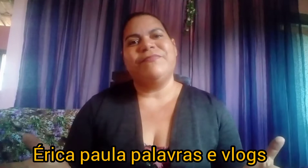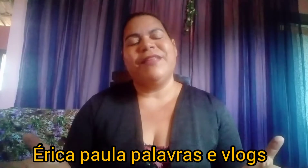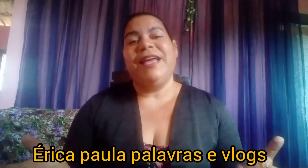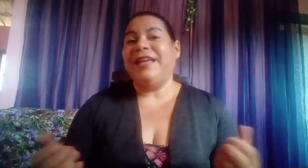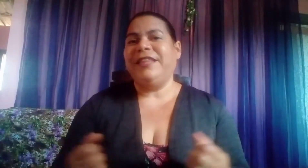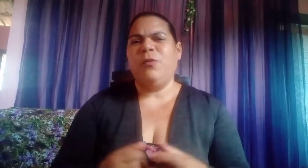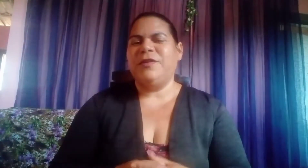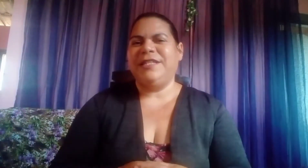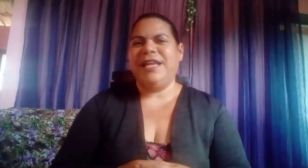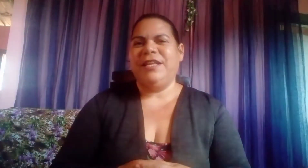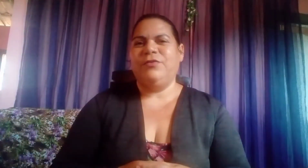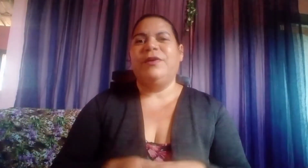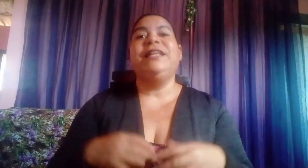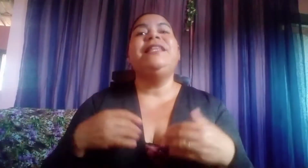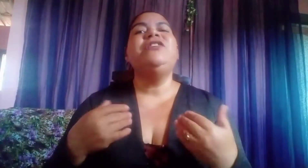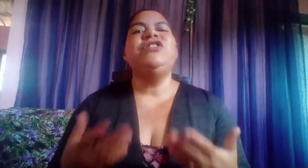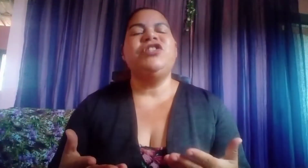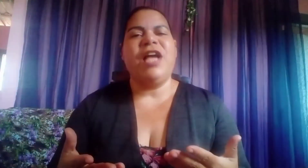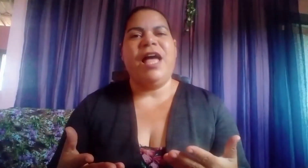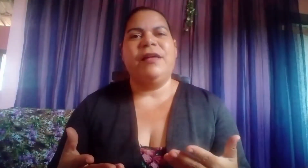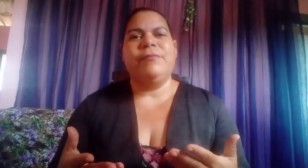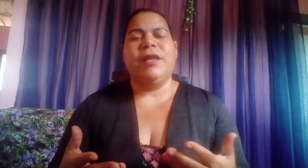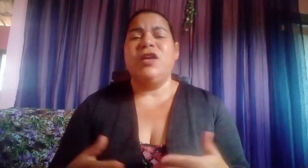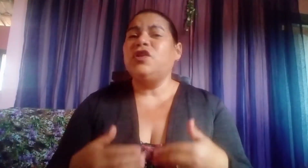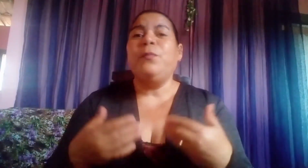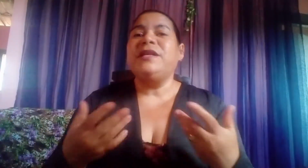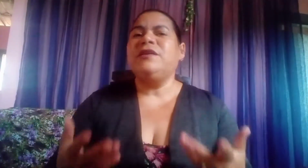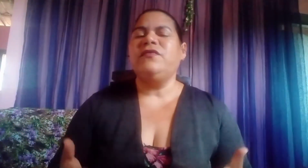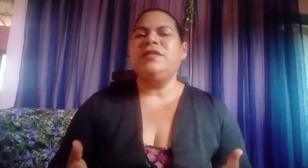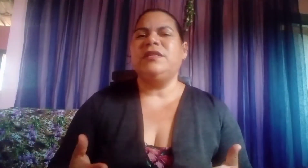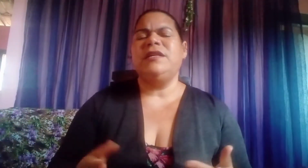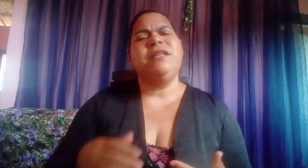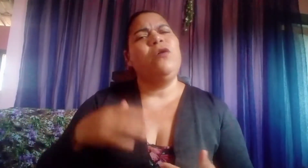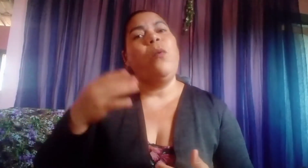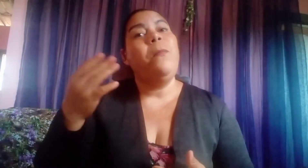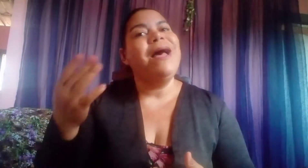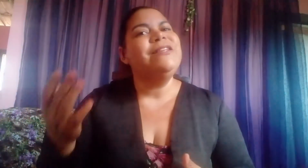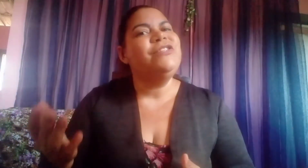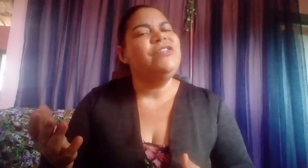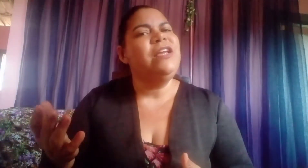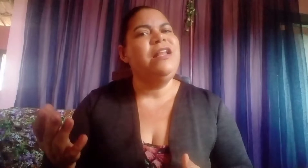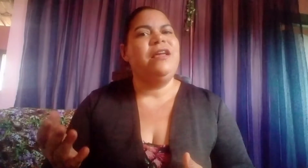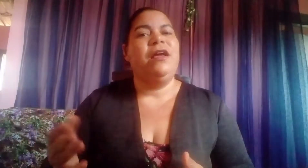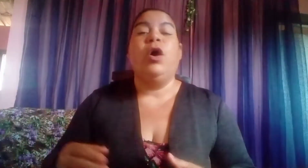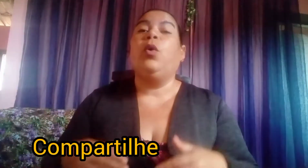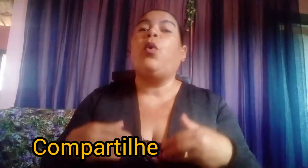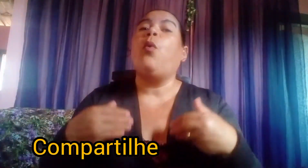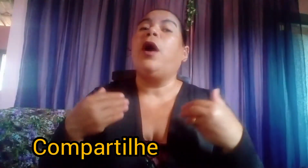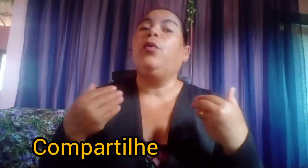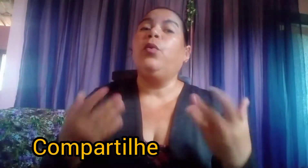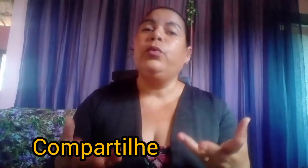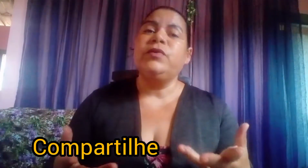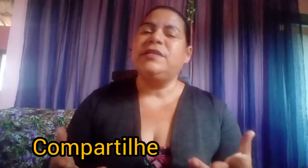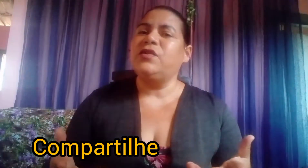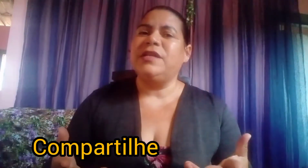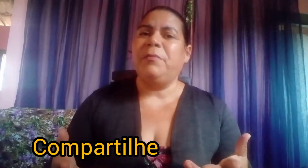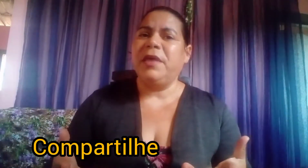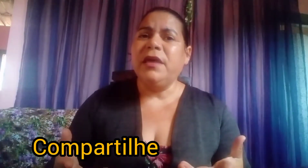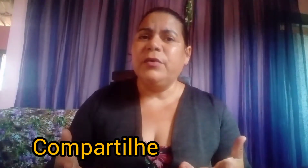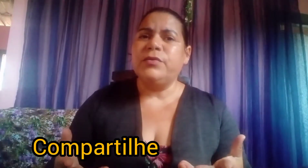Então, meus queridos, desde já, eu só peço a vocês que compartilhem com algum dos seus amigos